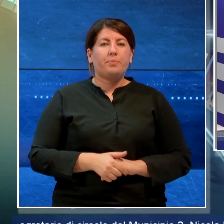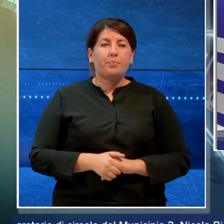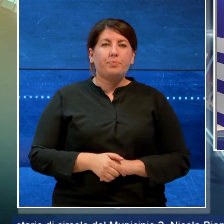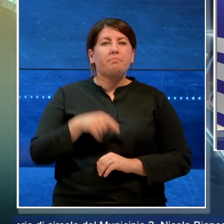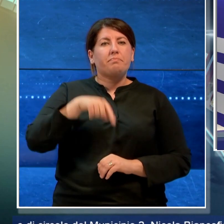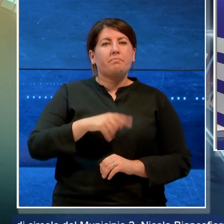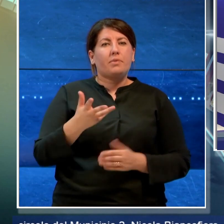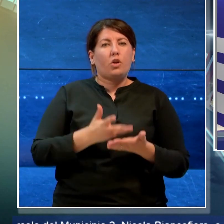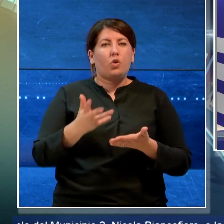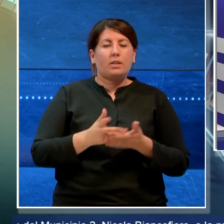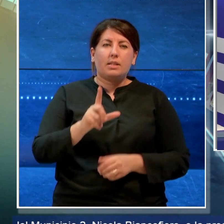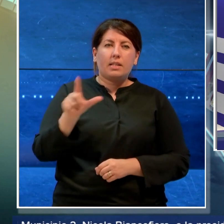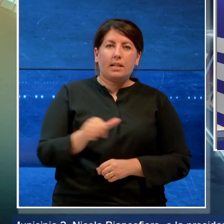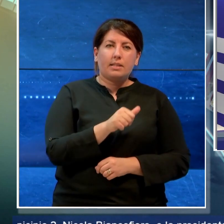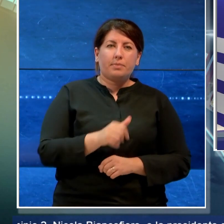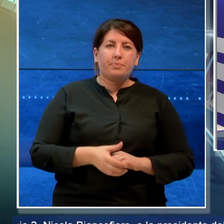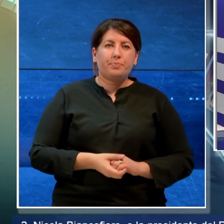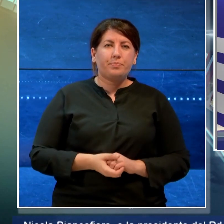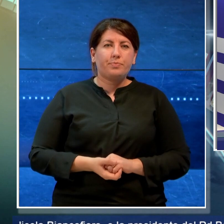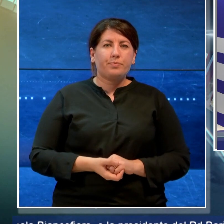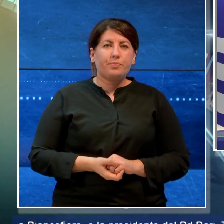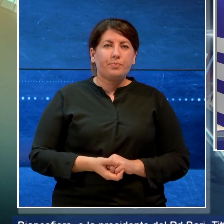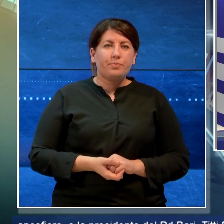E adesso le altre notizie del TGLIS.